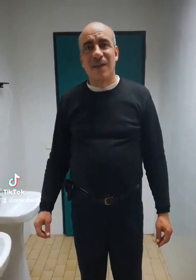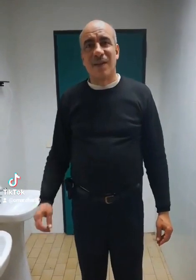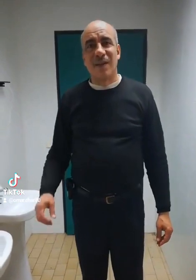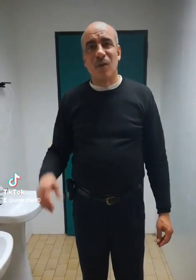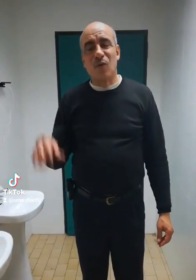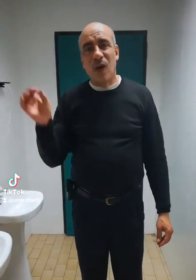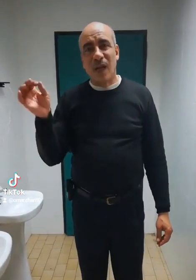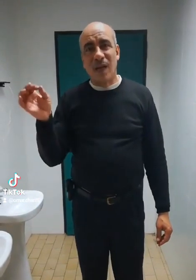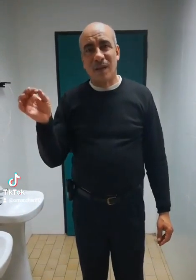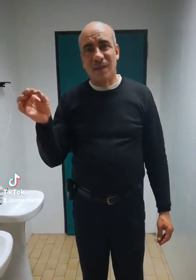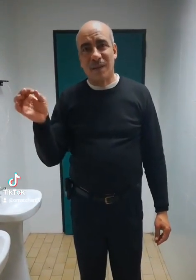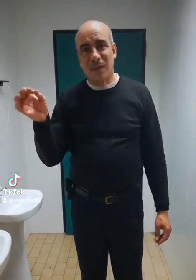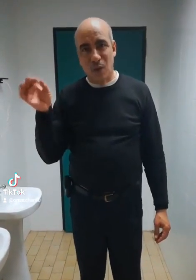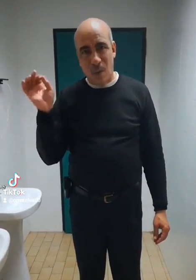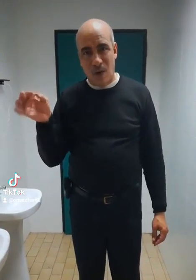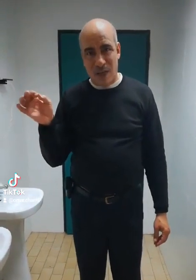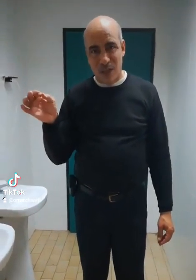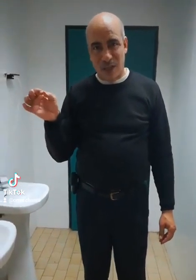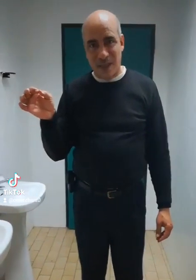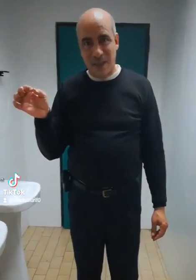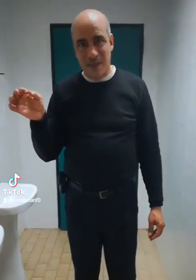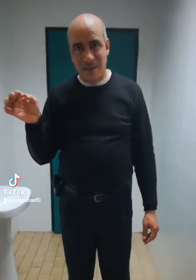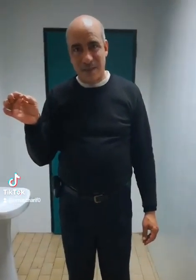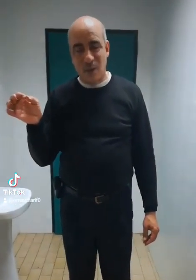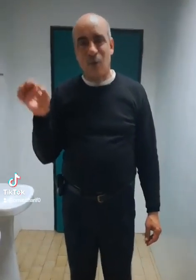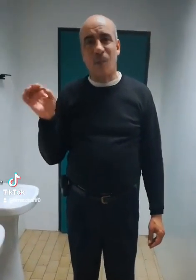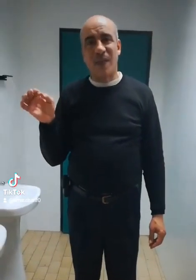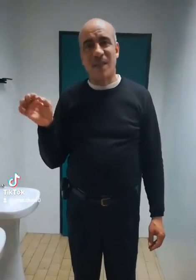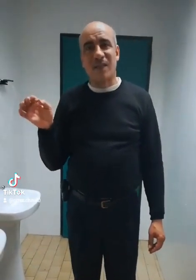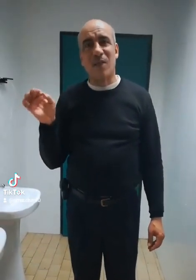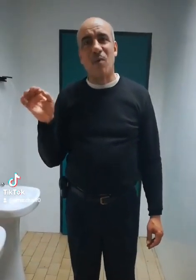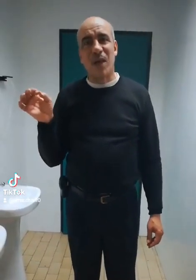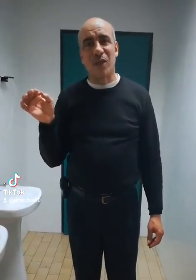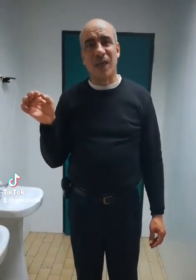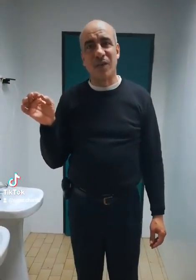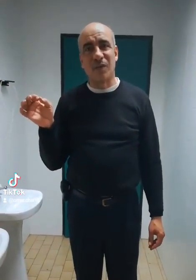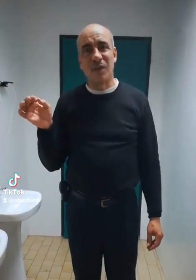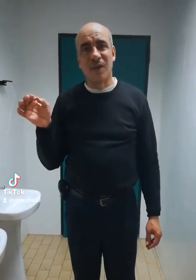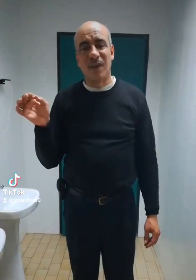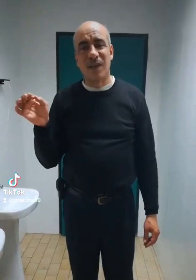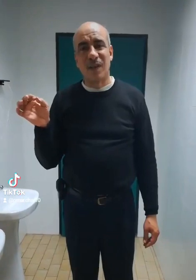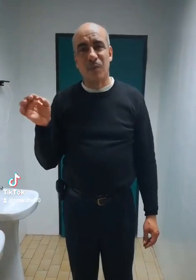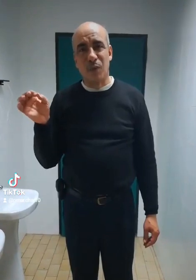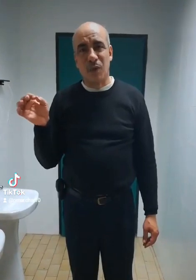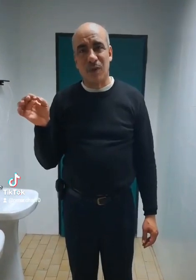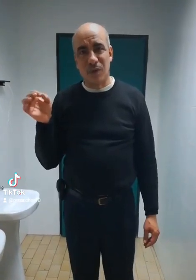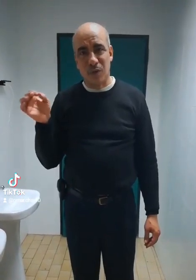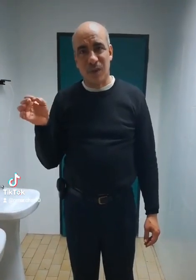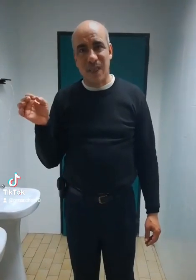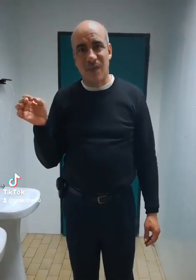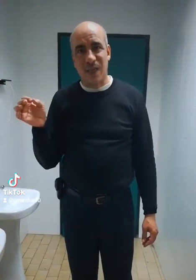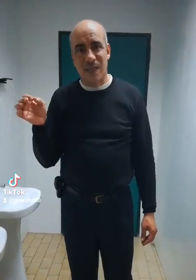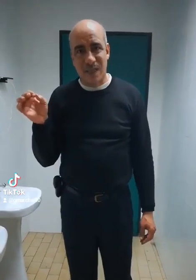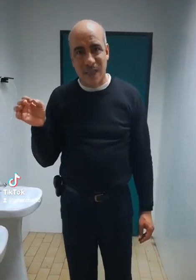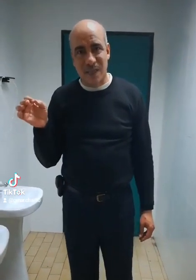Voilà comment l'Algérie veut présenter Omar Sharif pour justifier ses actes